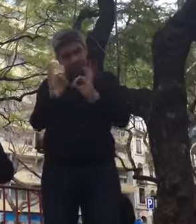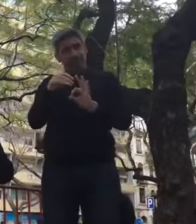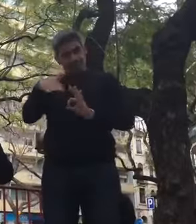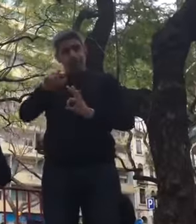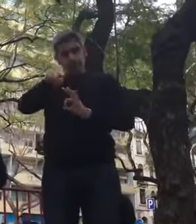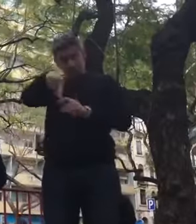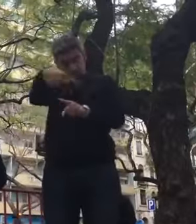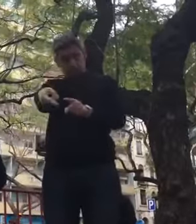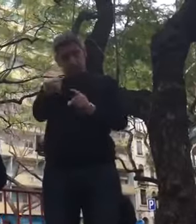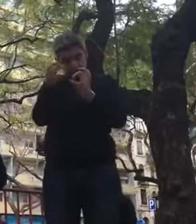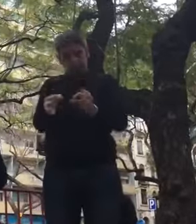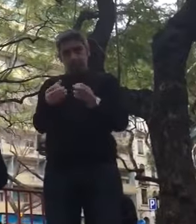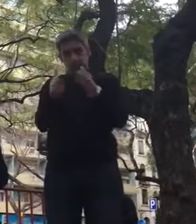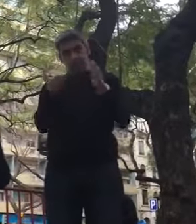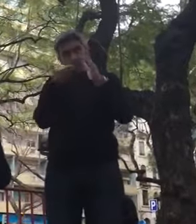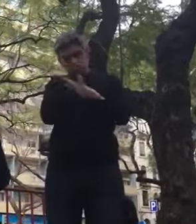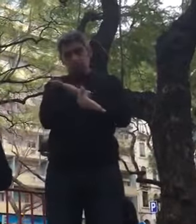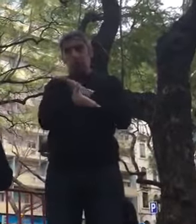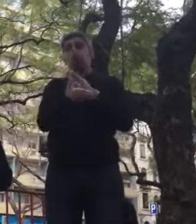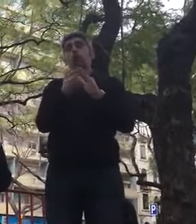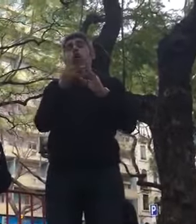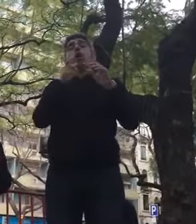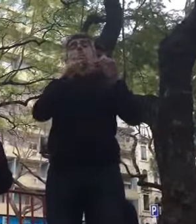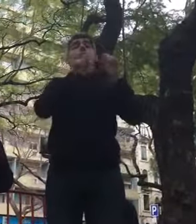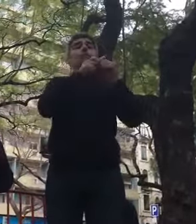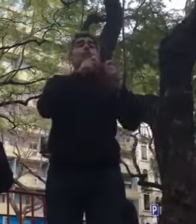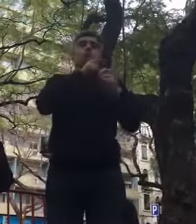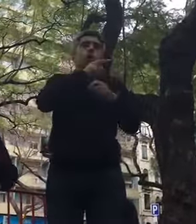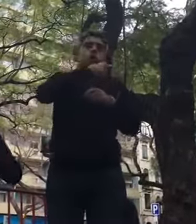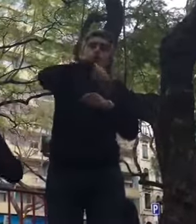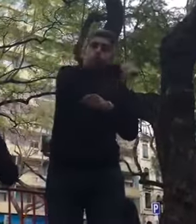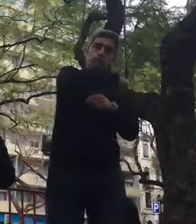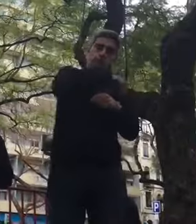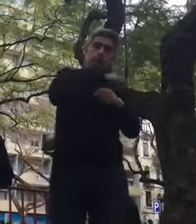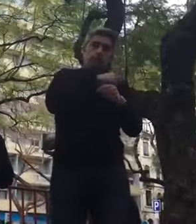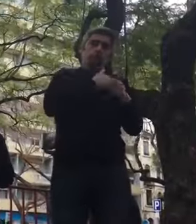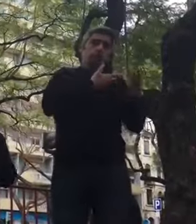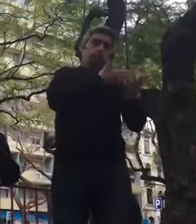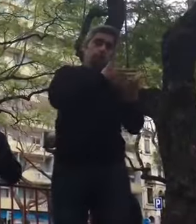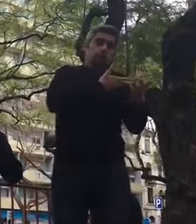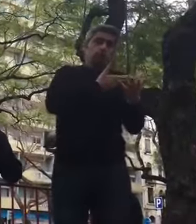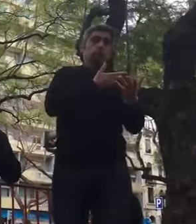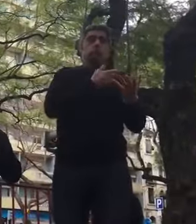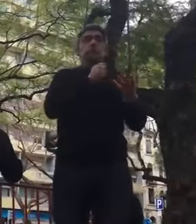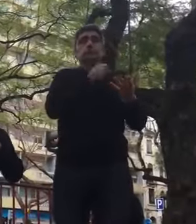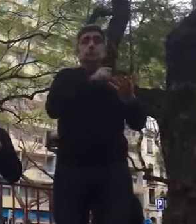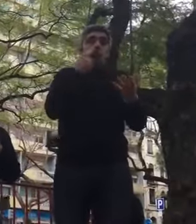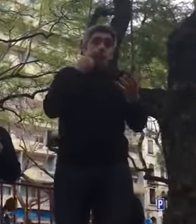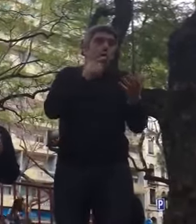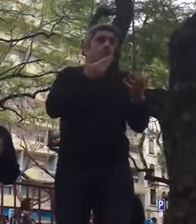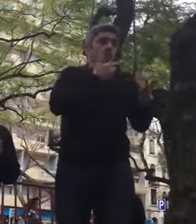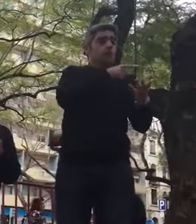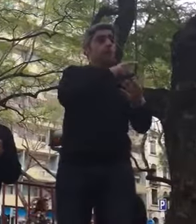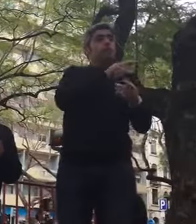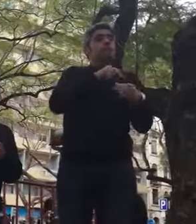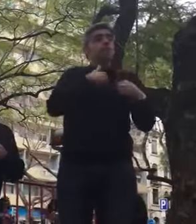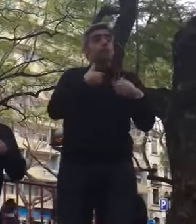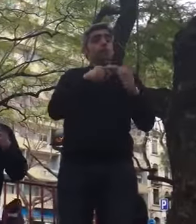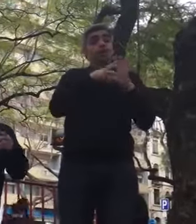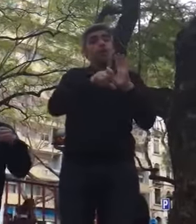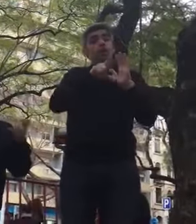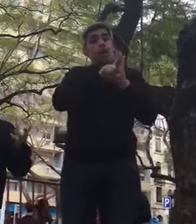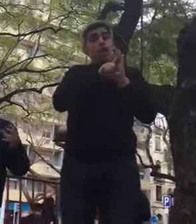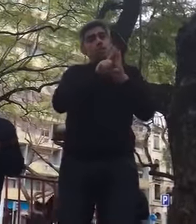entrada no grupo, os partidos poderão, então, se assim for, introduzir no próprio decreto,